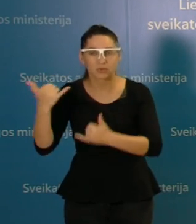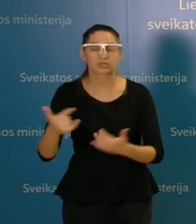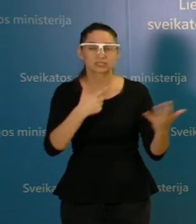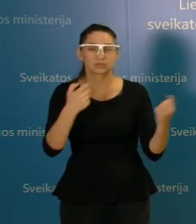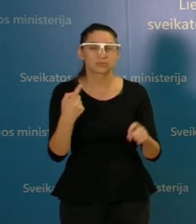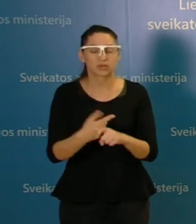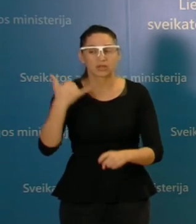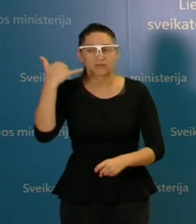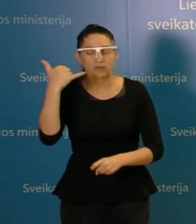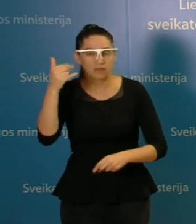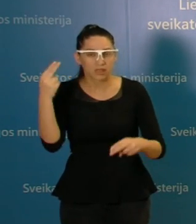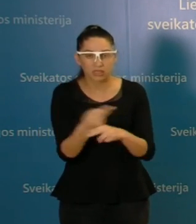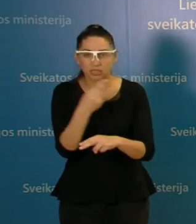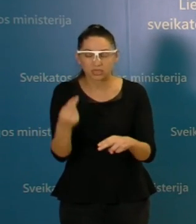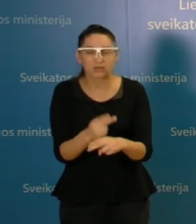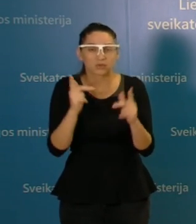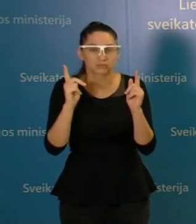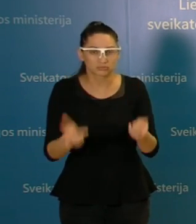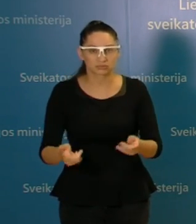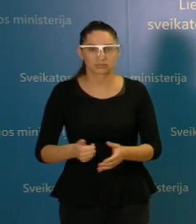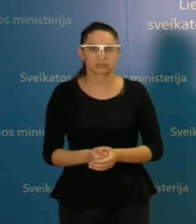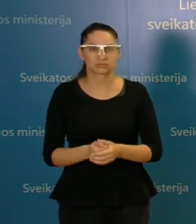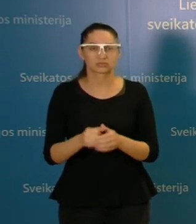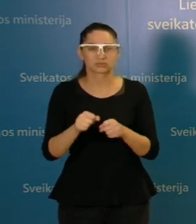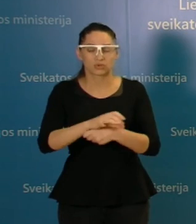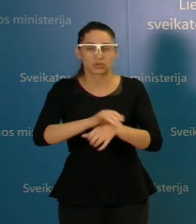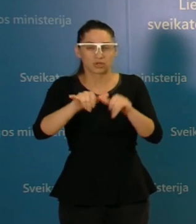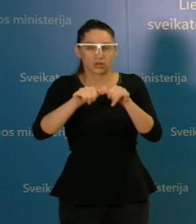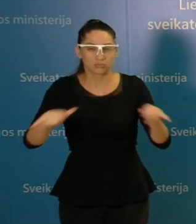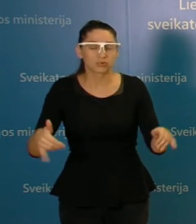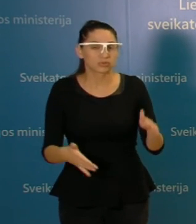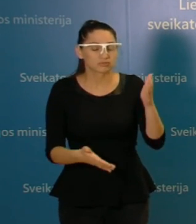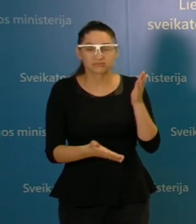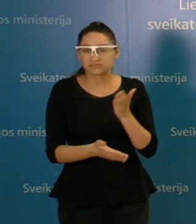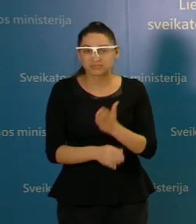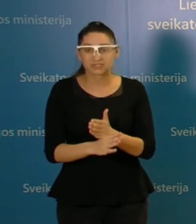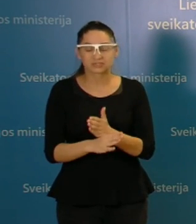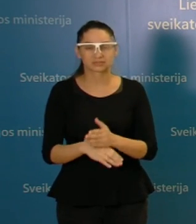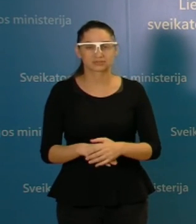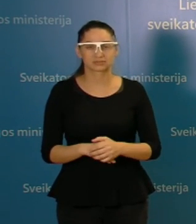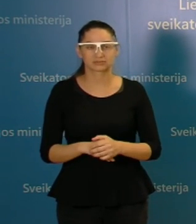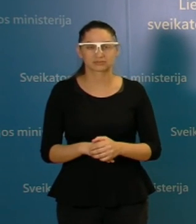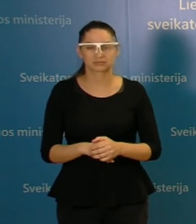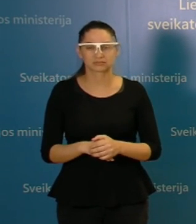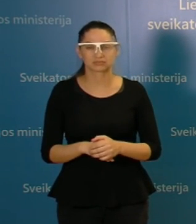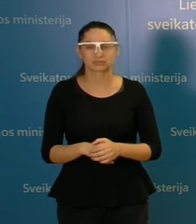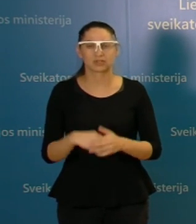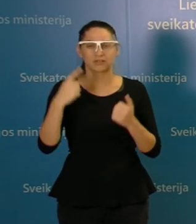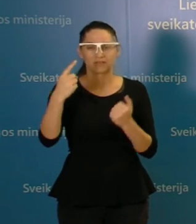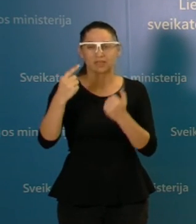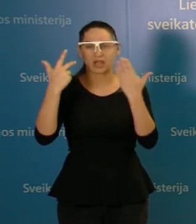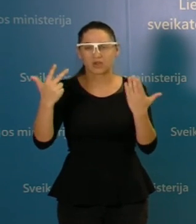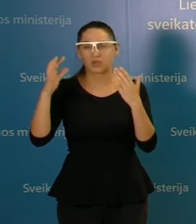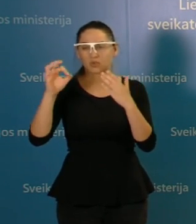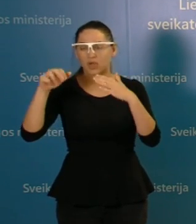kartų neprisiskambinsim, nes tiesiog lyga bus išplitusi tiek, kad niekas nei karštojai linija,